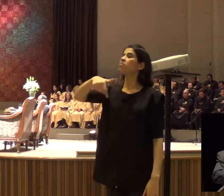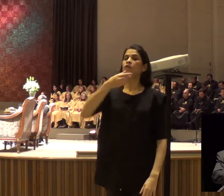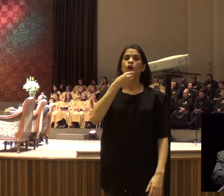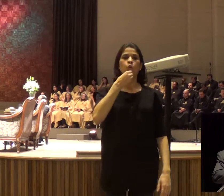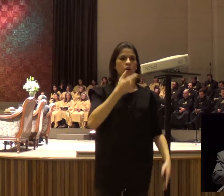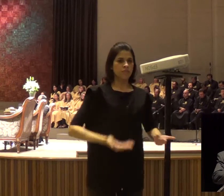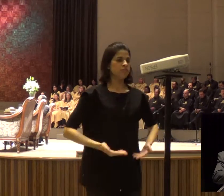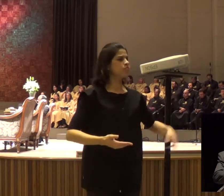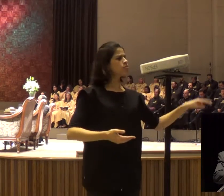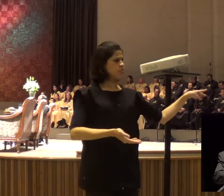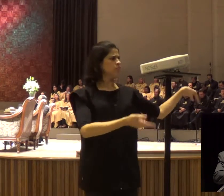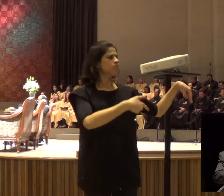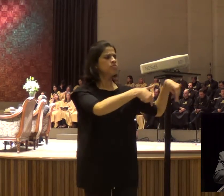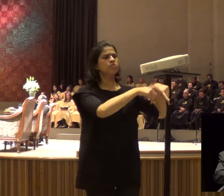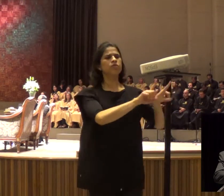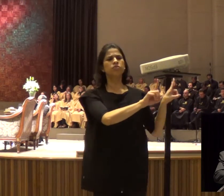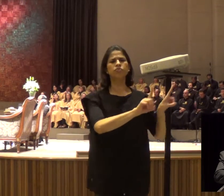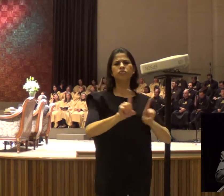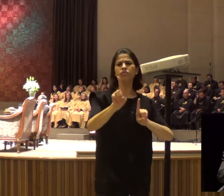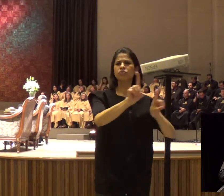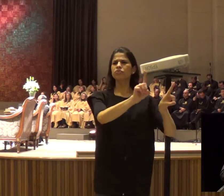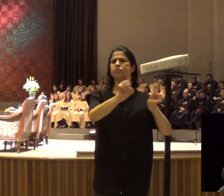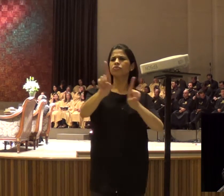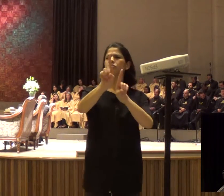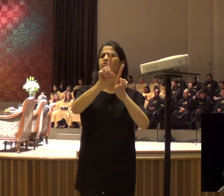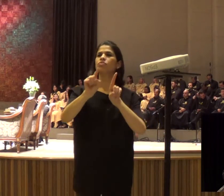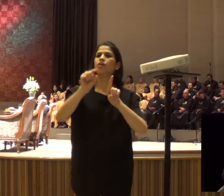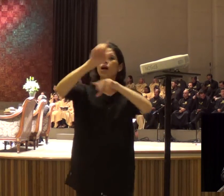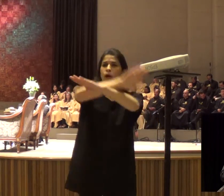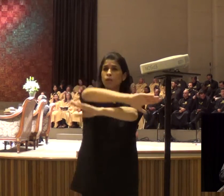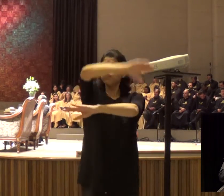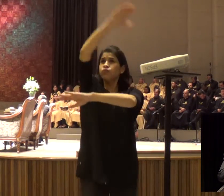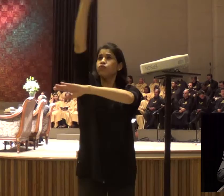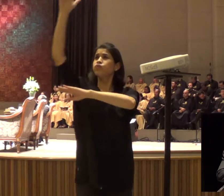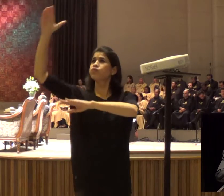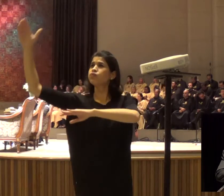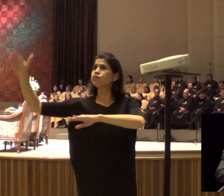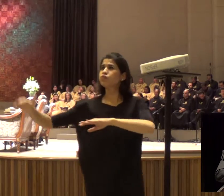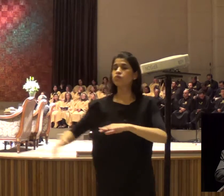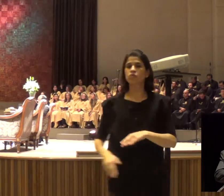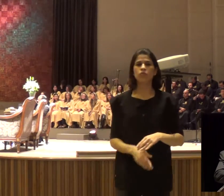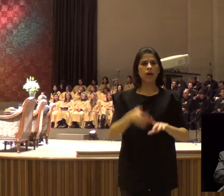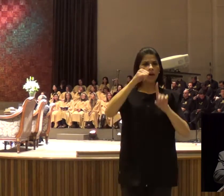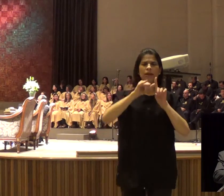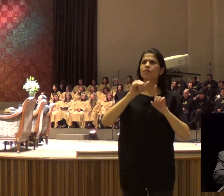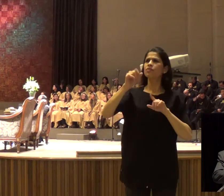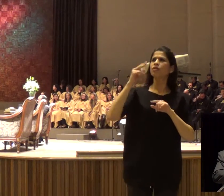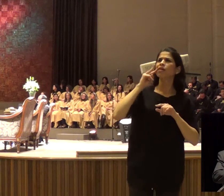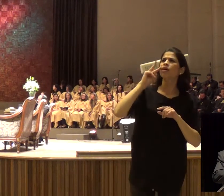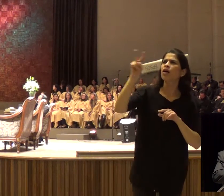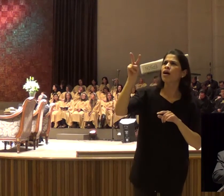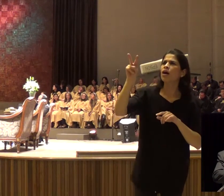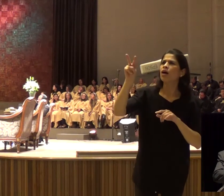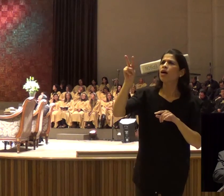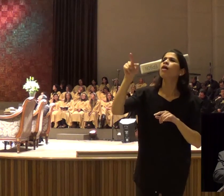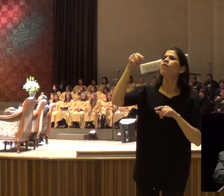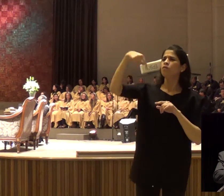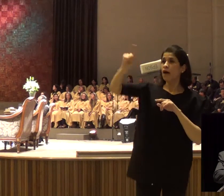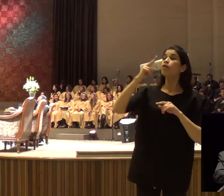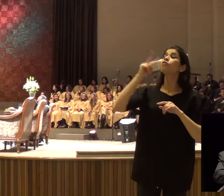sete vezes Elias mandou, volte para ver, e na sétima vez, o servo disse, uma nuvem